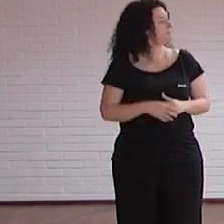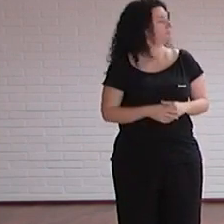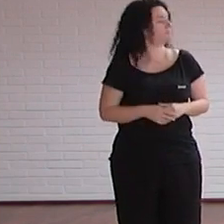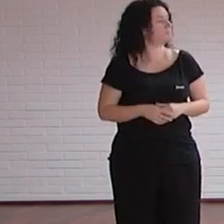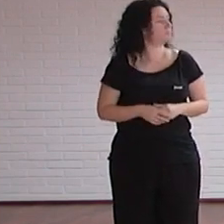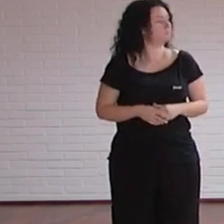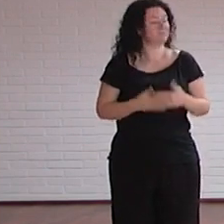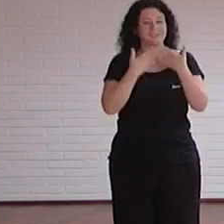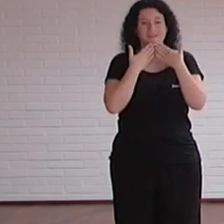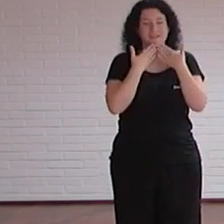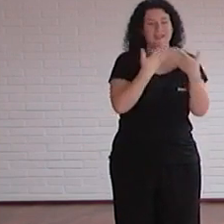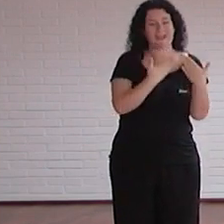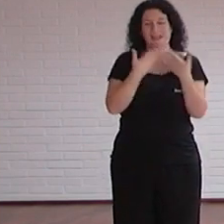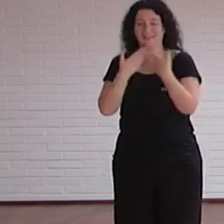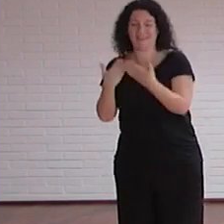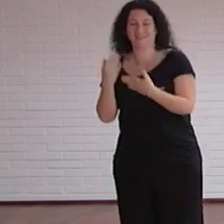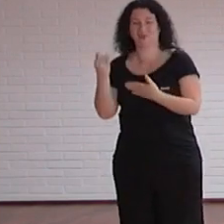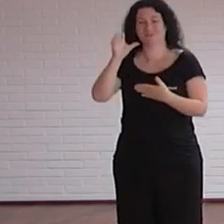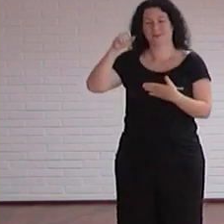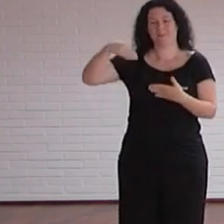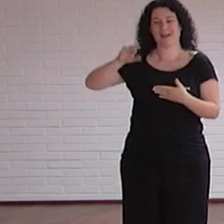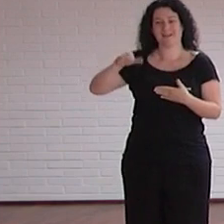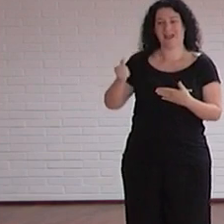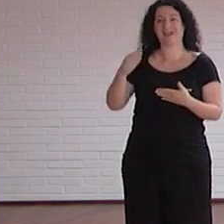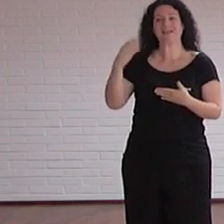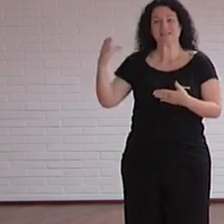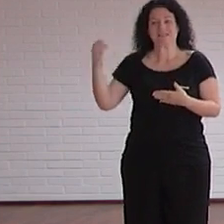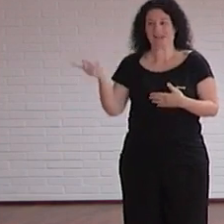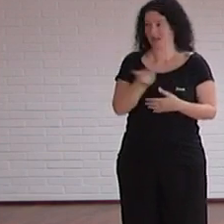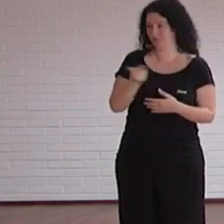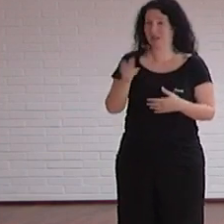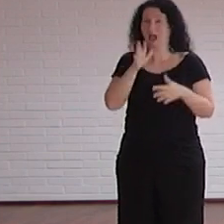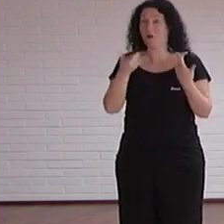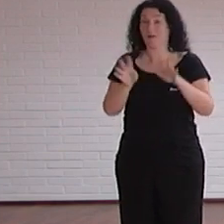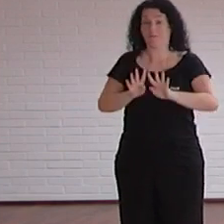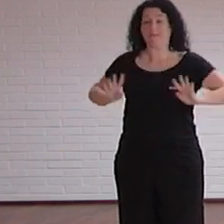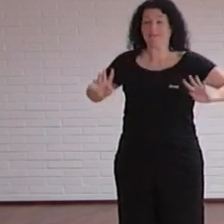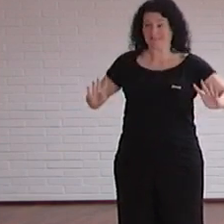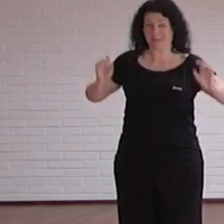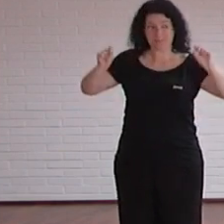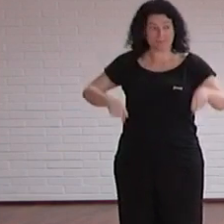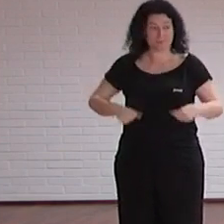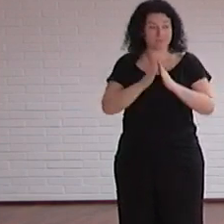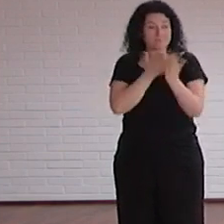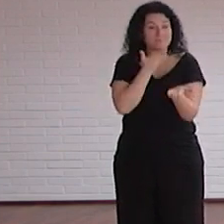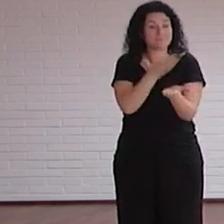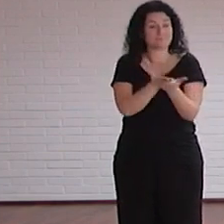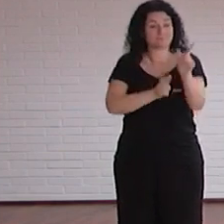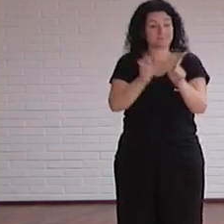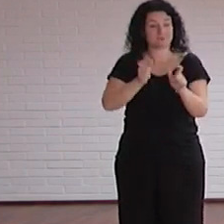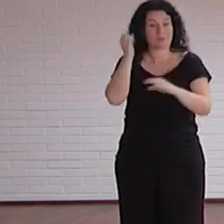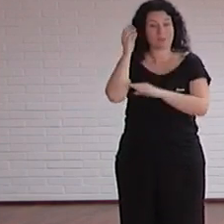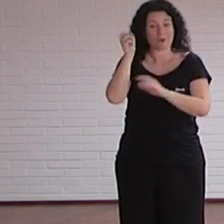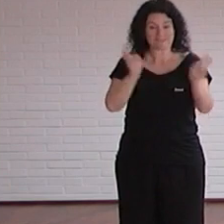bueno pues muchas gracias a José María y Cristina vamos a empezar ahora la mesa redonda entonces os pido a los ponentes que